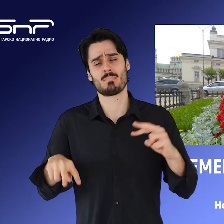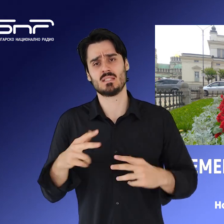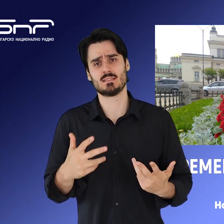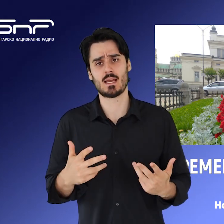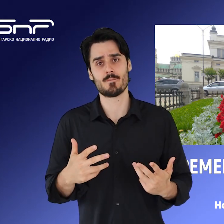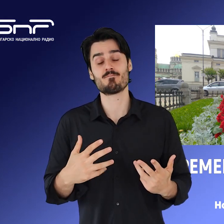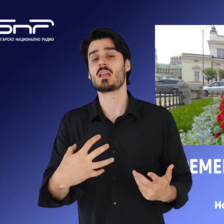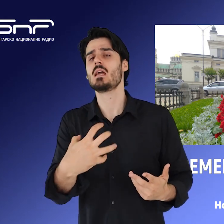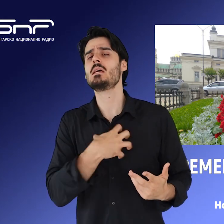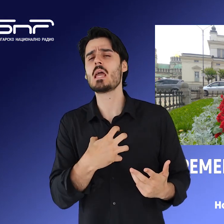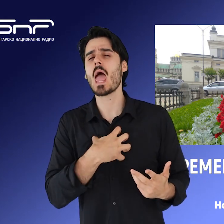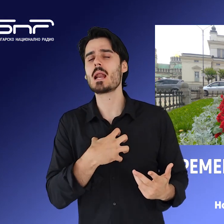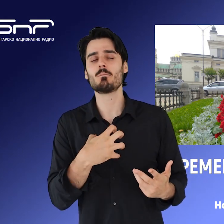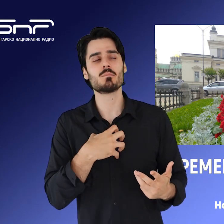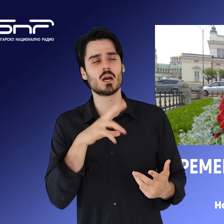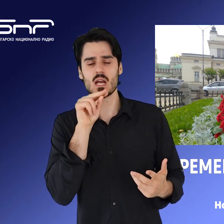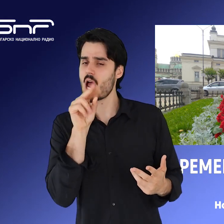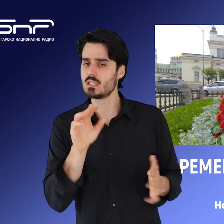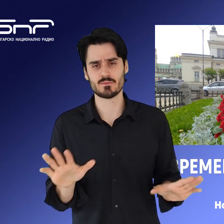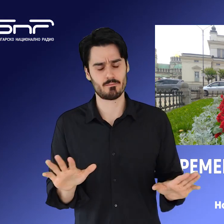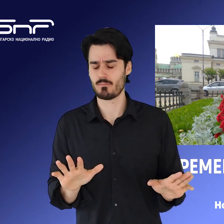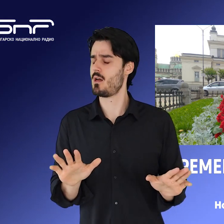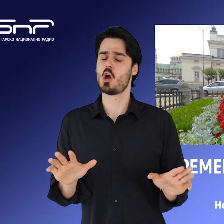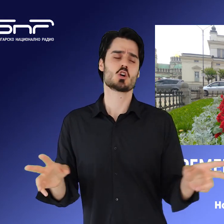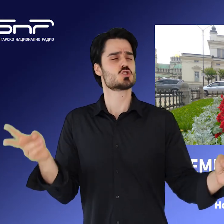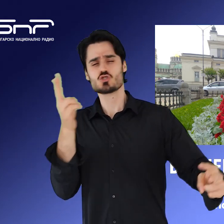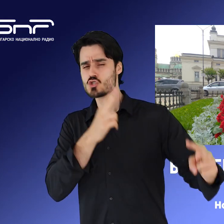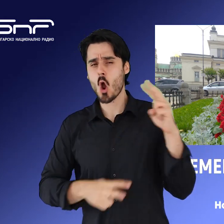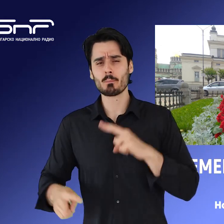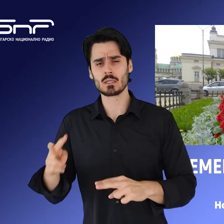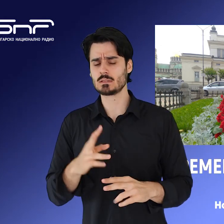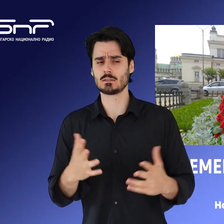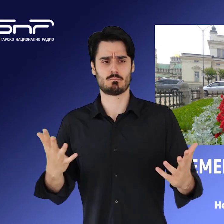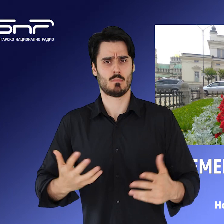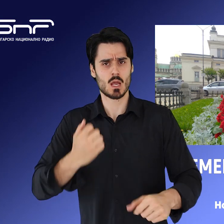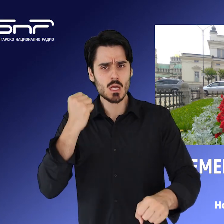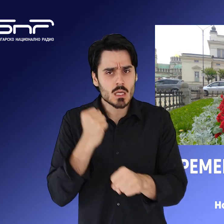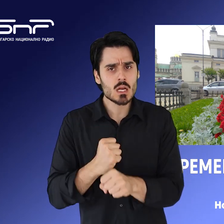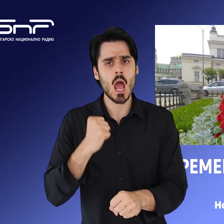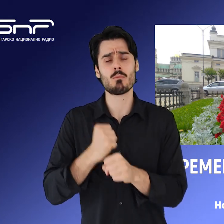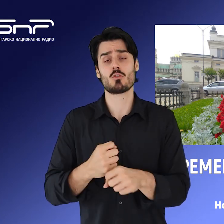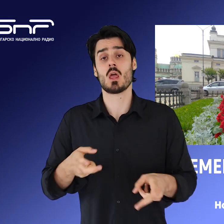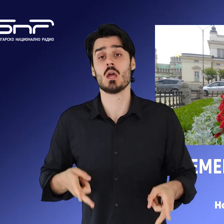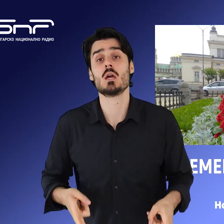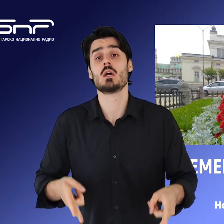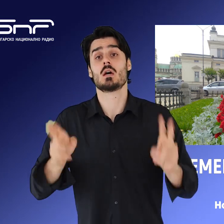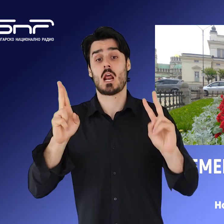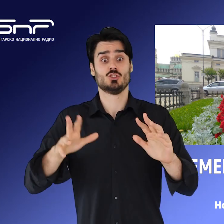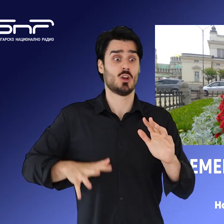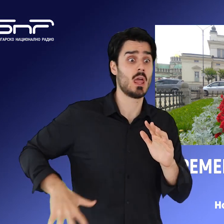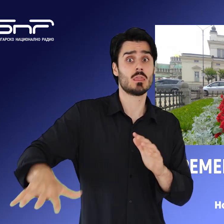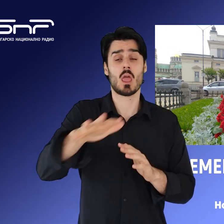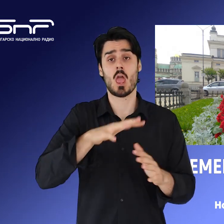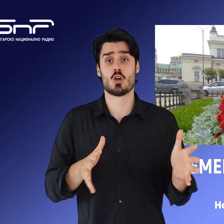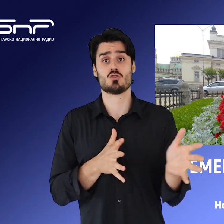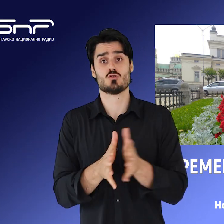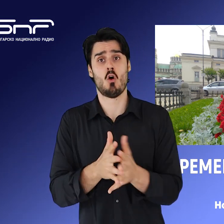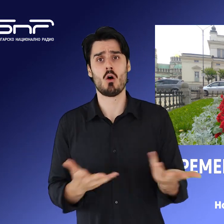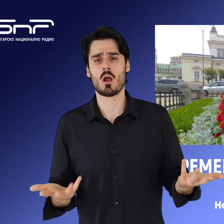Манел Манев от Герб. Комисиите на Народното събрание работят с решения на залата, а в залата